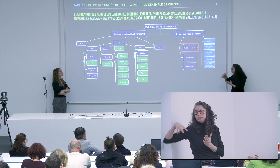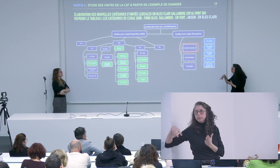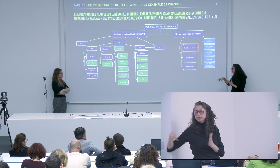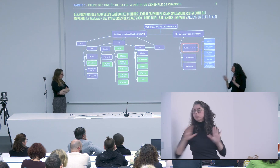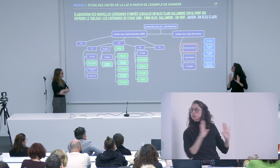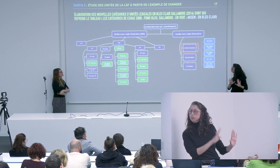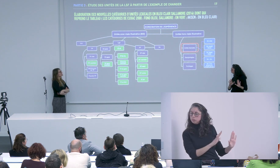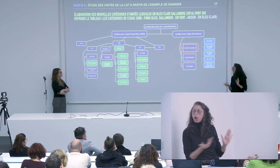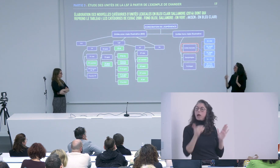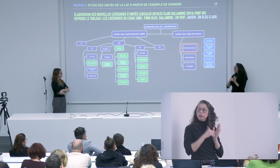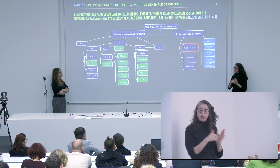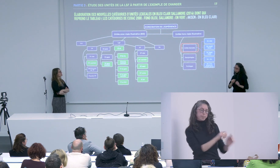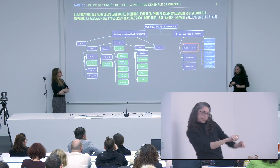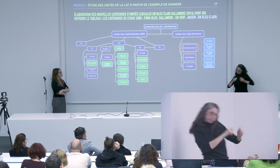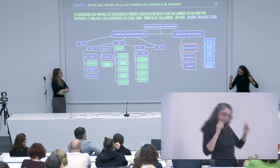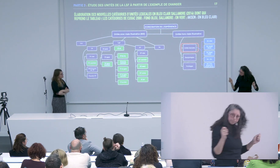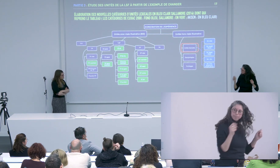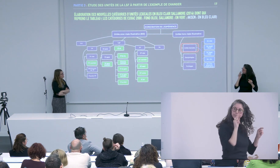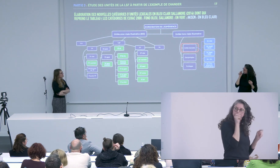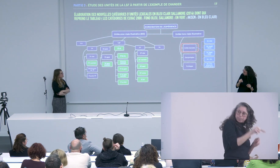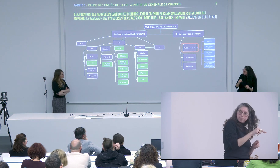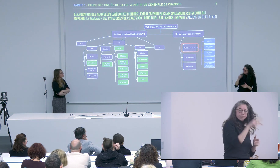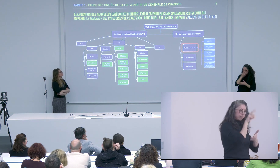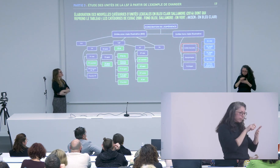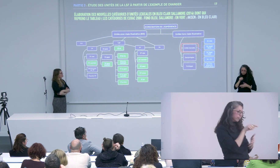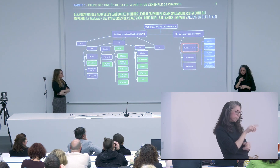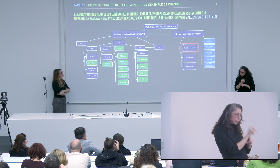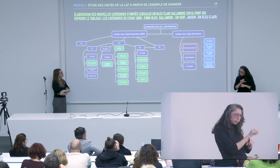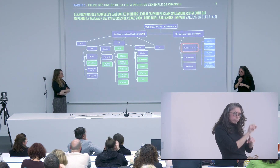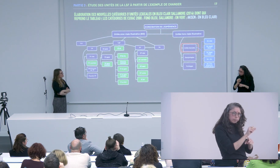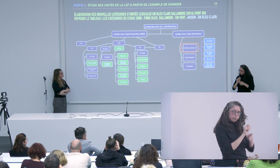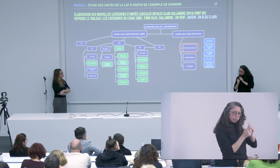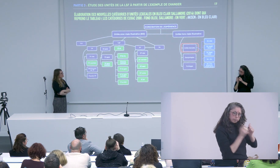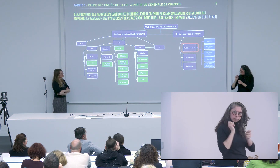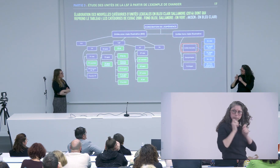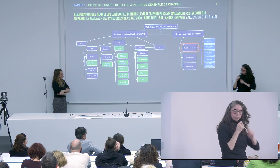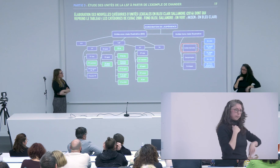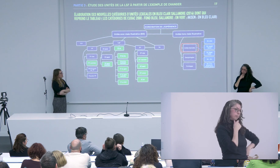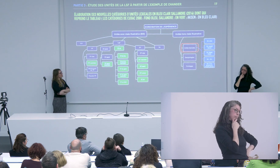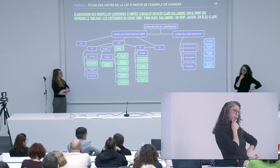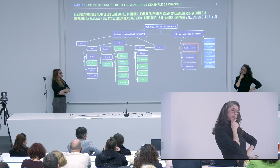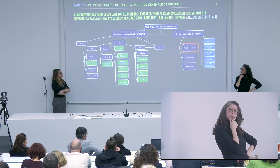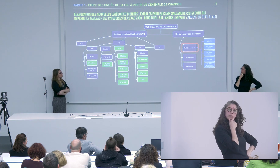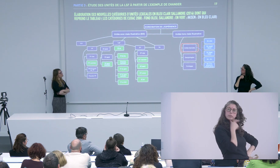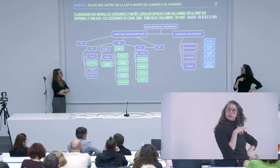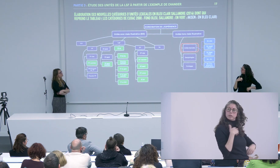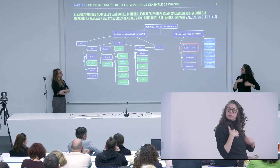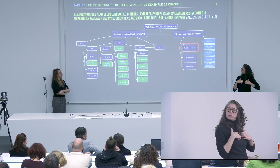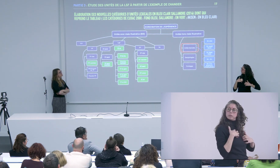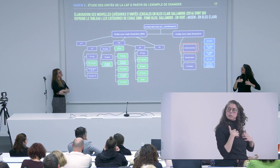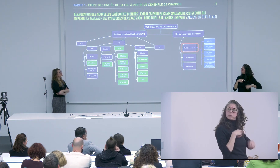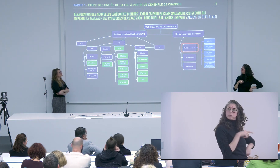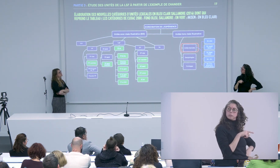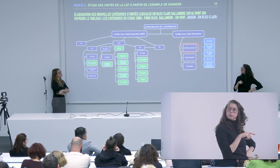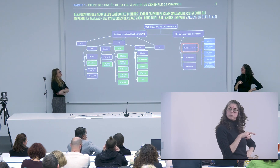après j'ai laissé un petit peu de côté la notation je suis retourné à mes lectures à mes recherches et quand je suis revenu à la notation j